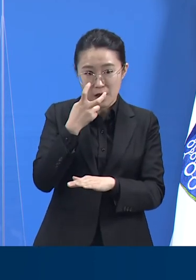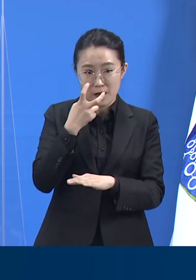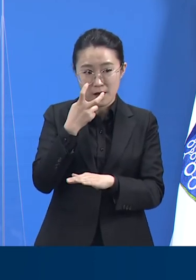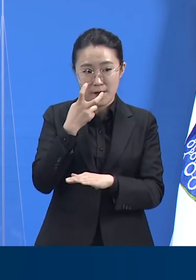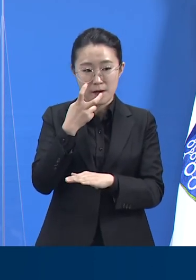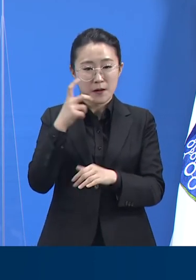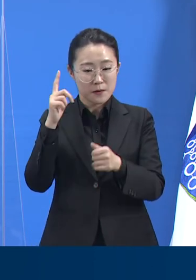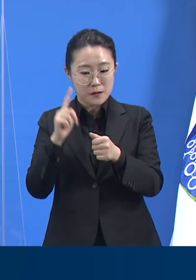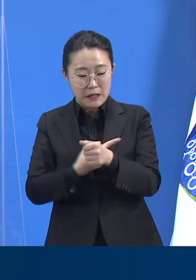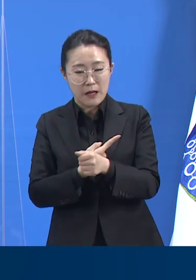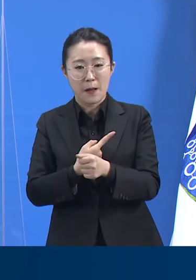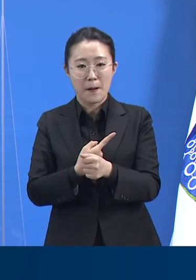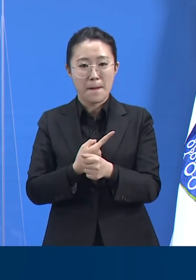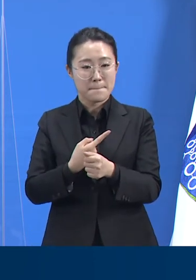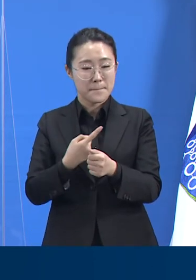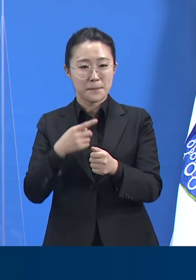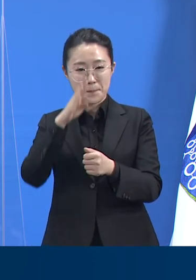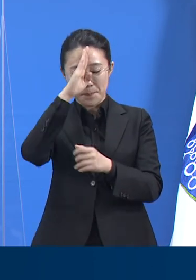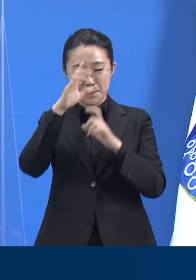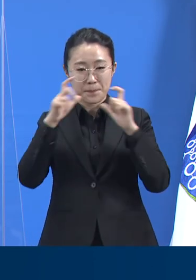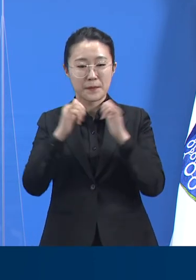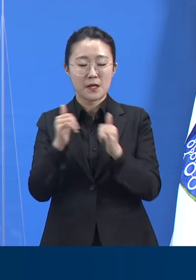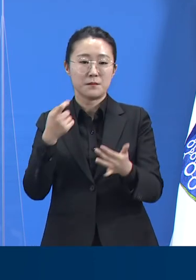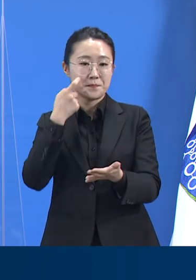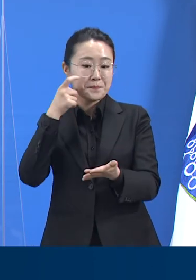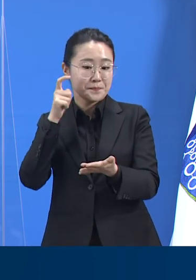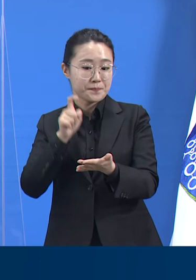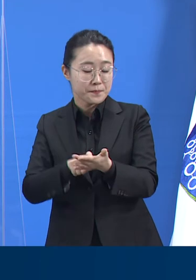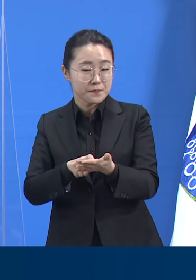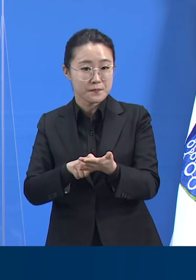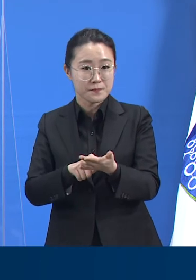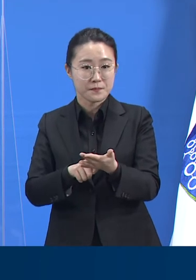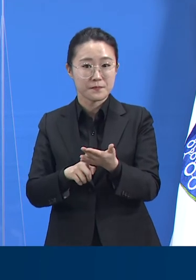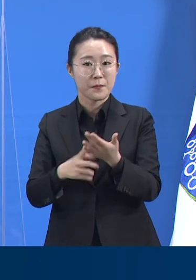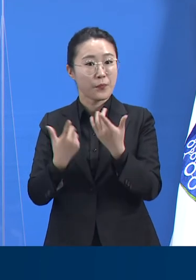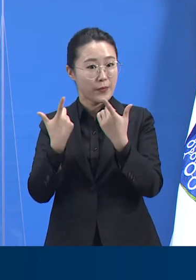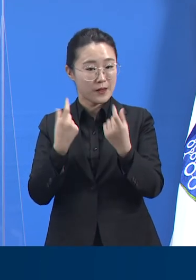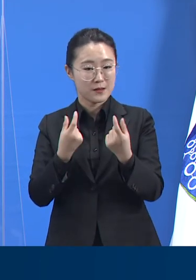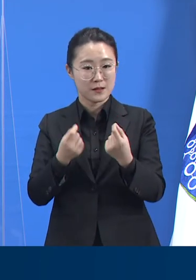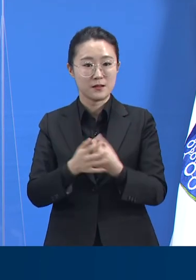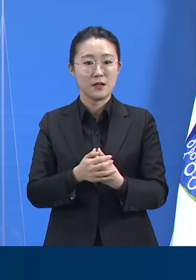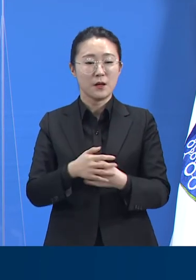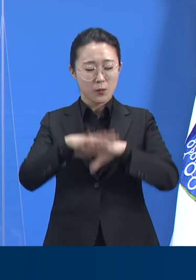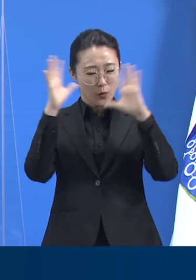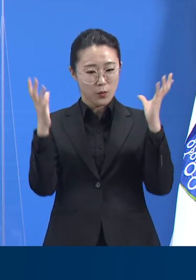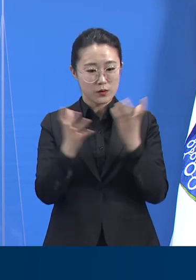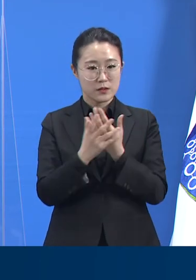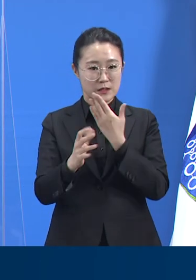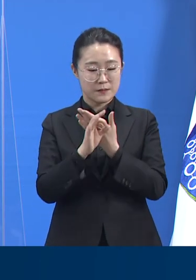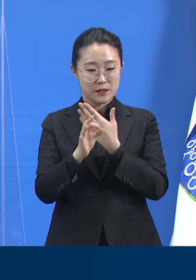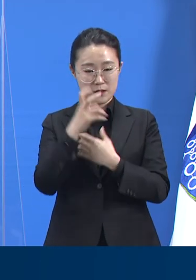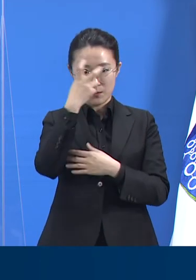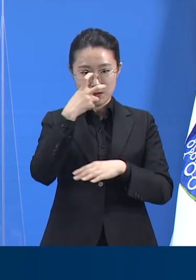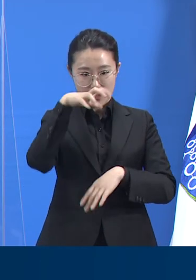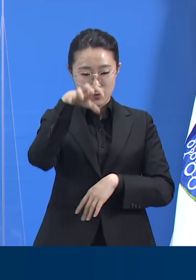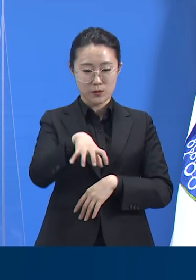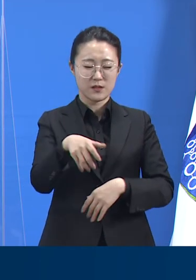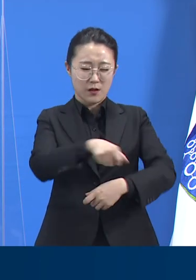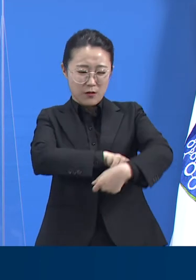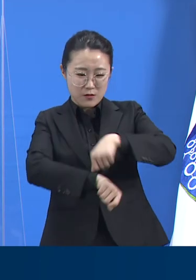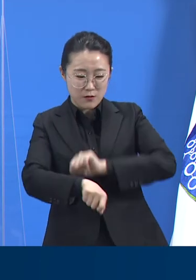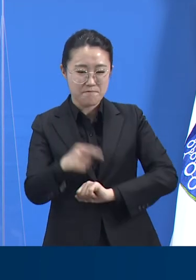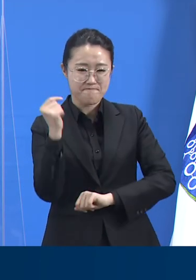임시선별검사소 뿐만 아니라 모든 임시선별검사소에서 적극적인 검사를 실시하는 것이 중요하다는